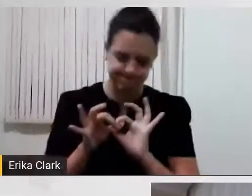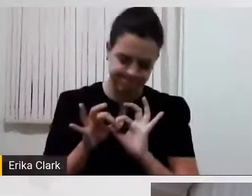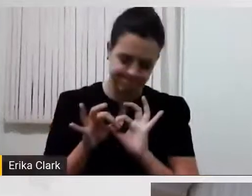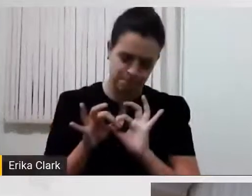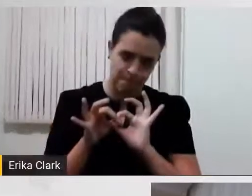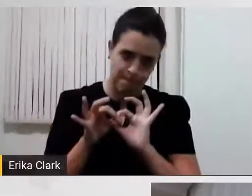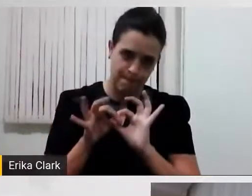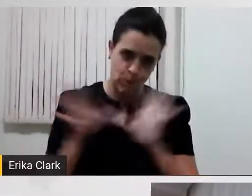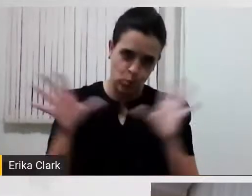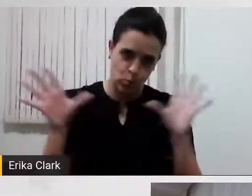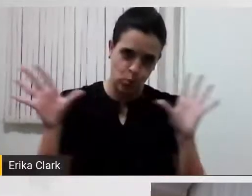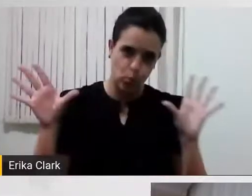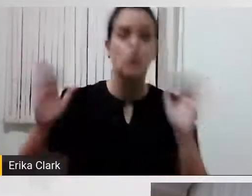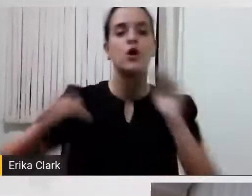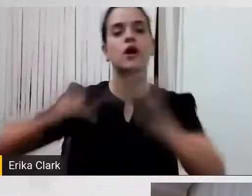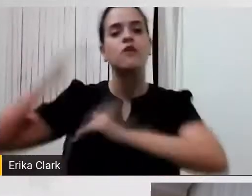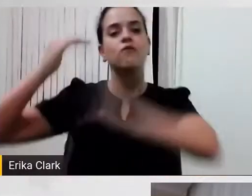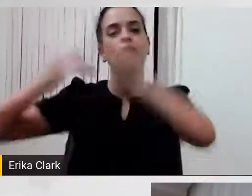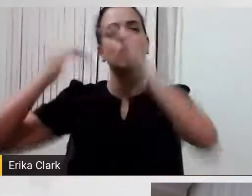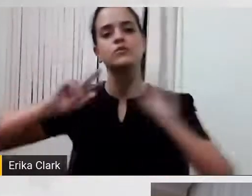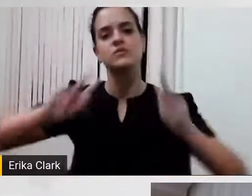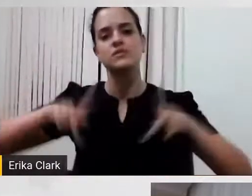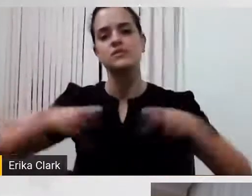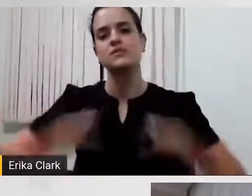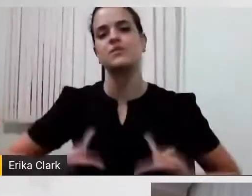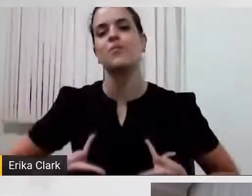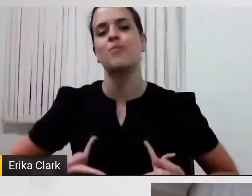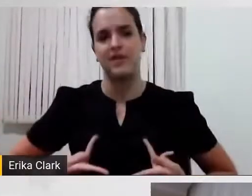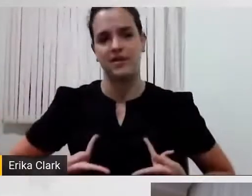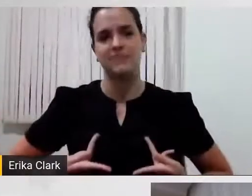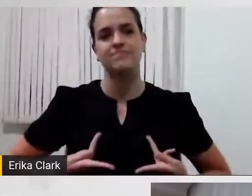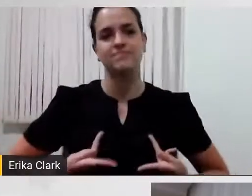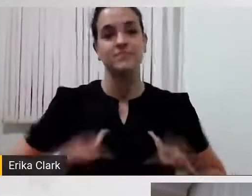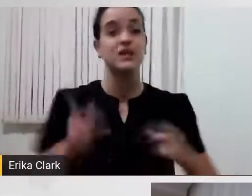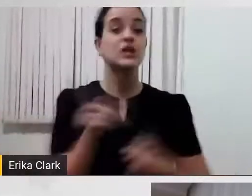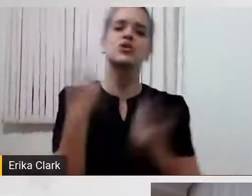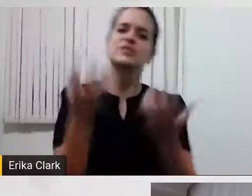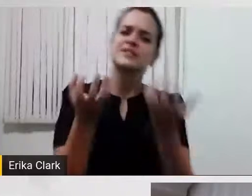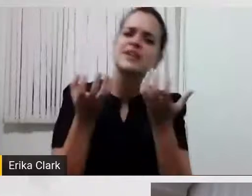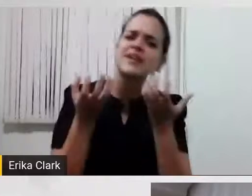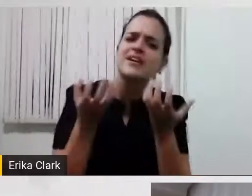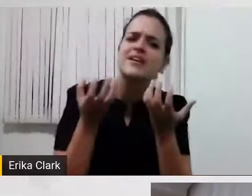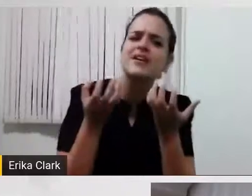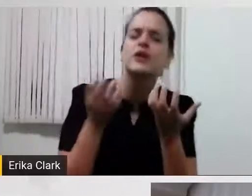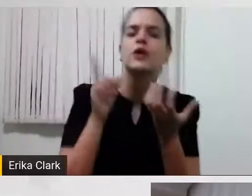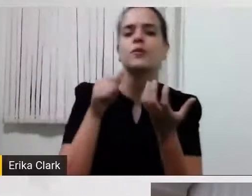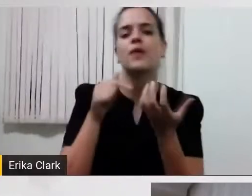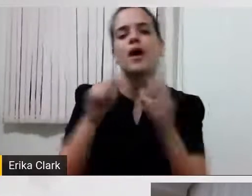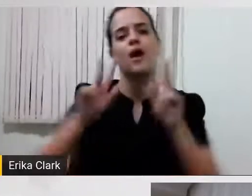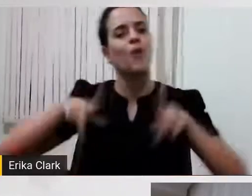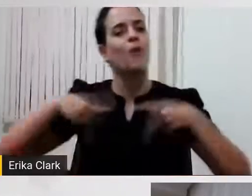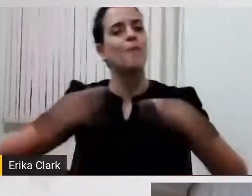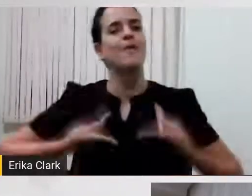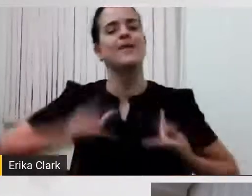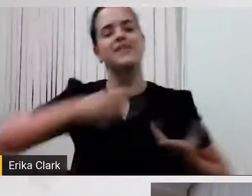processo de evolução do ser humano, e é isso que nós queremos, nós queremos uma humanidade cada vez mais